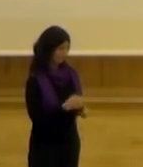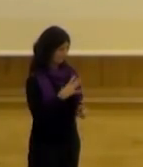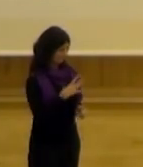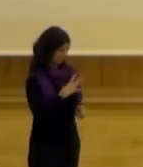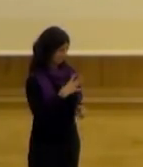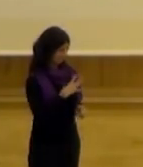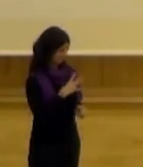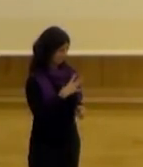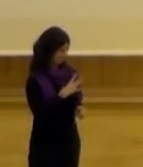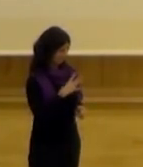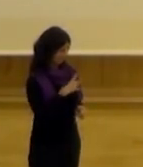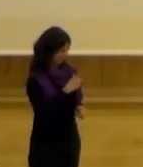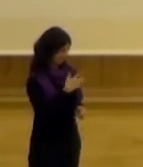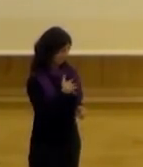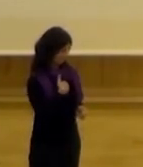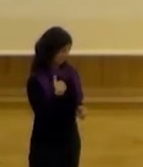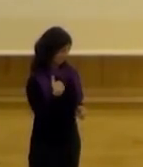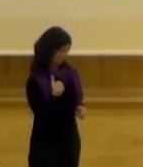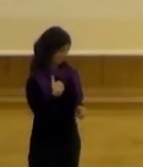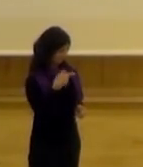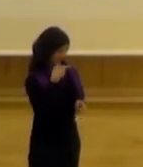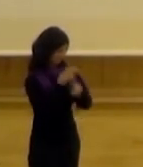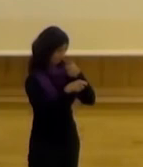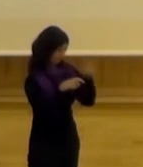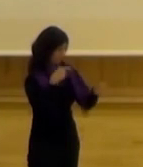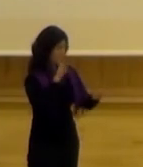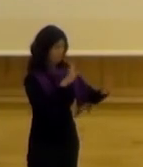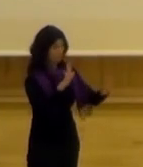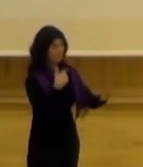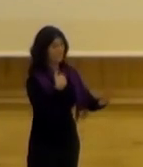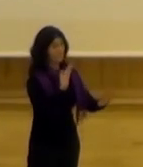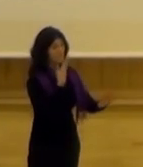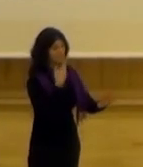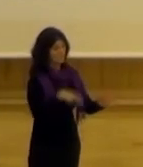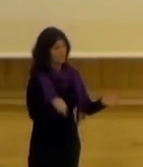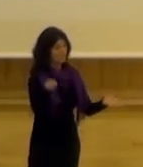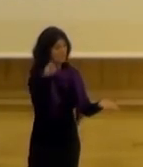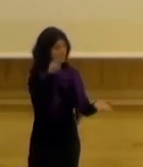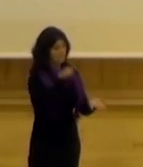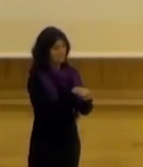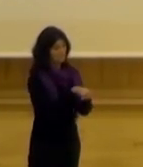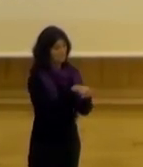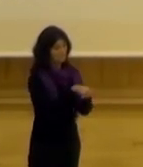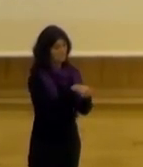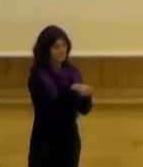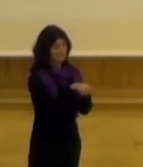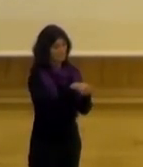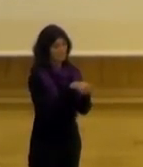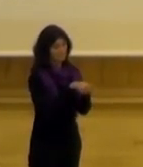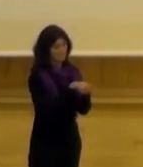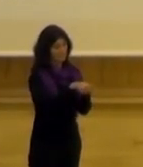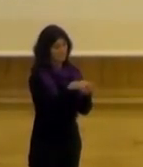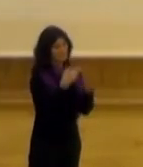por favor si pudiera dirigirnos unas palabras si me gustaría reiterar de nuevo desde la universidad el